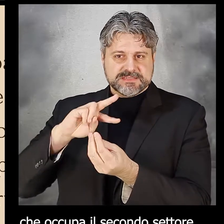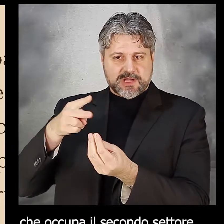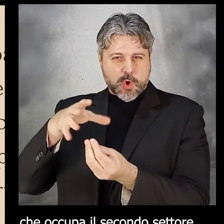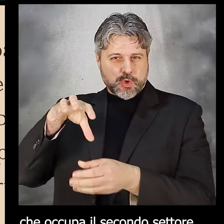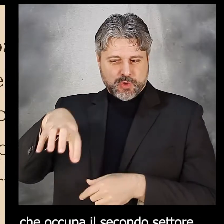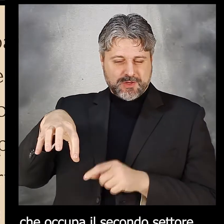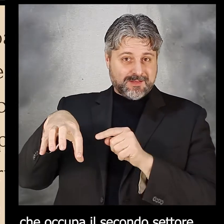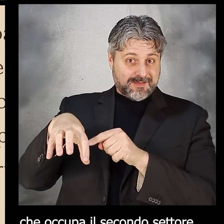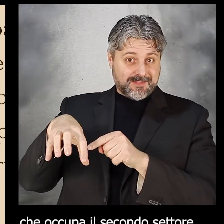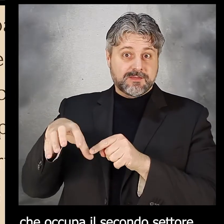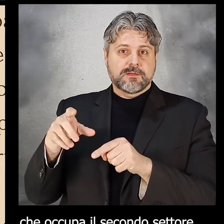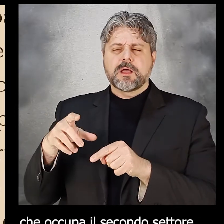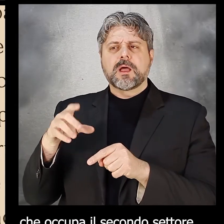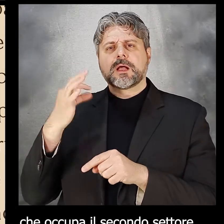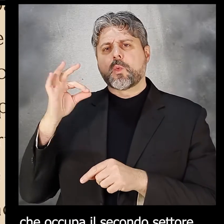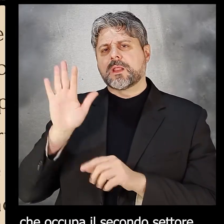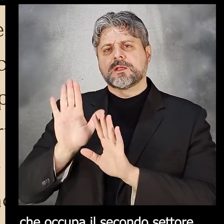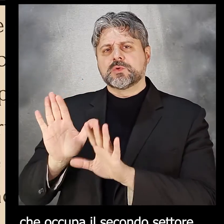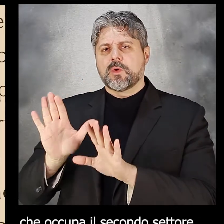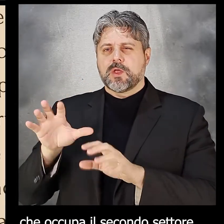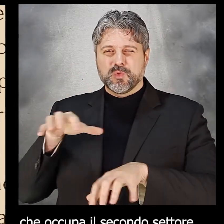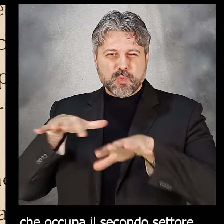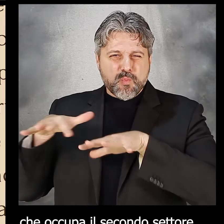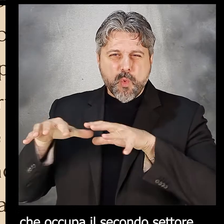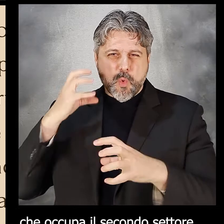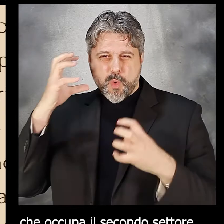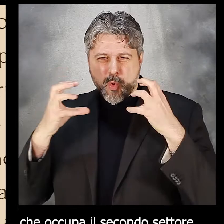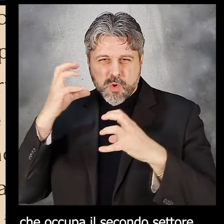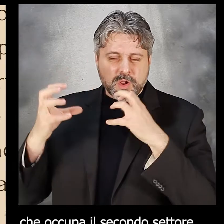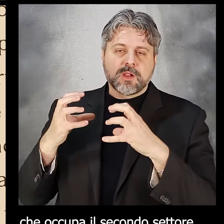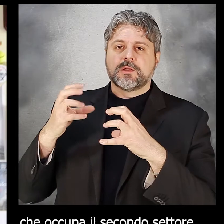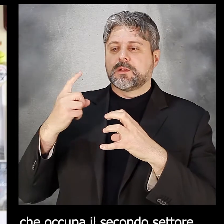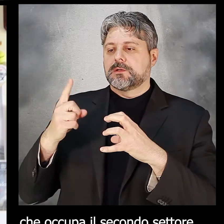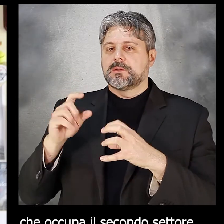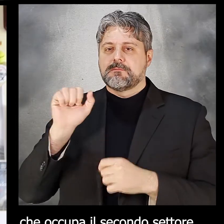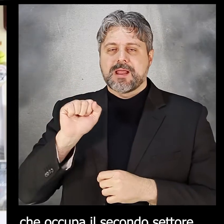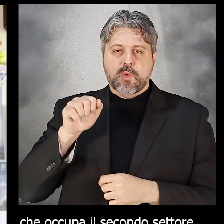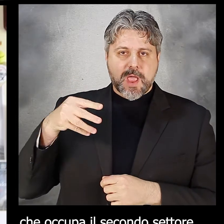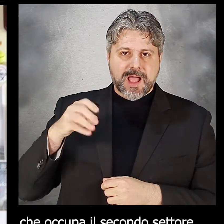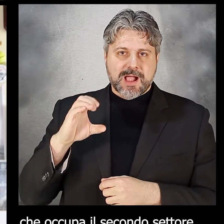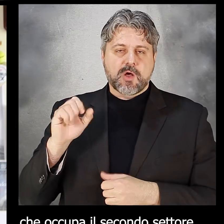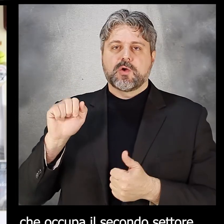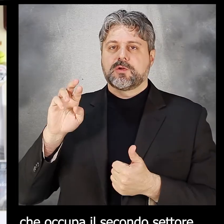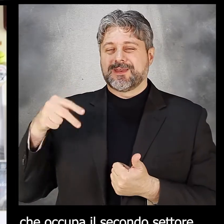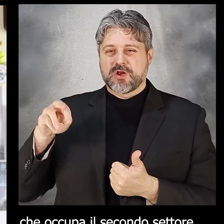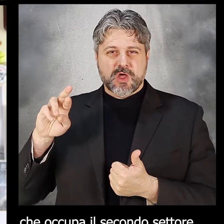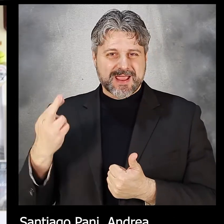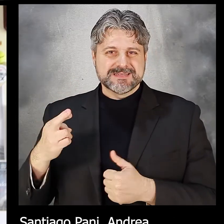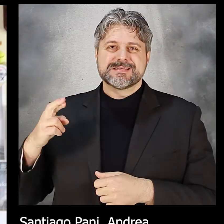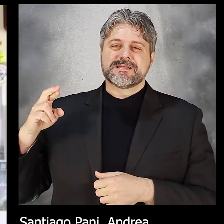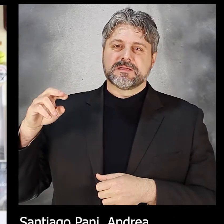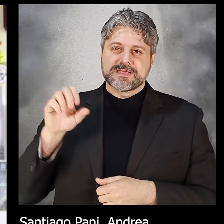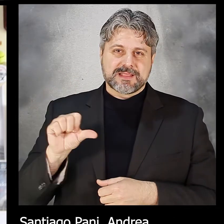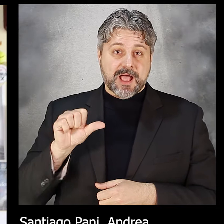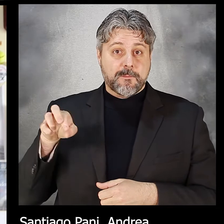che occupa il secondo settore, che è caratterizzata dal tumulto, dalla vitalità delle opere di Emanuela Cao, Nino Ezzi,